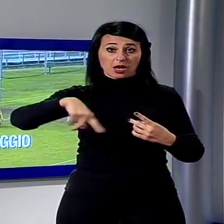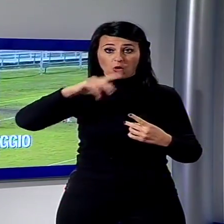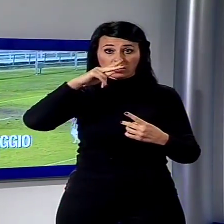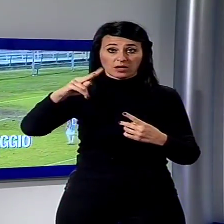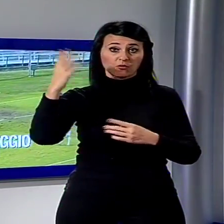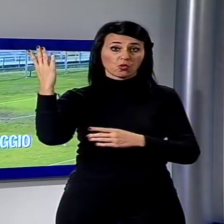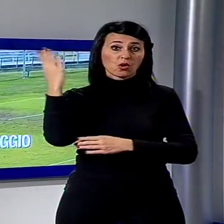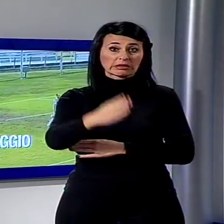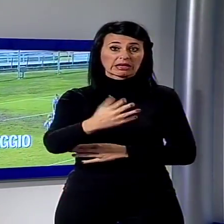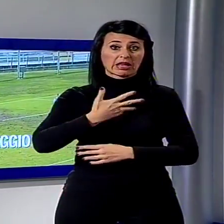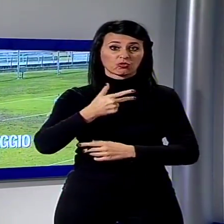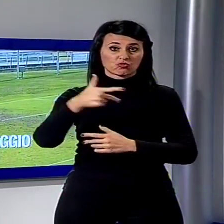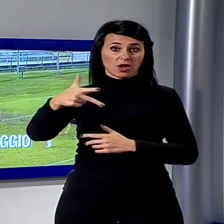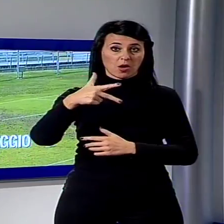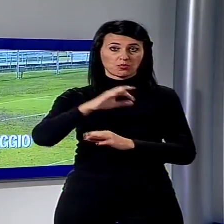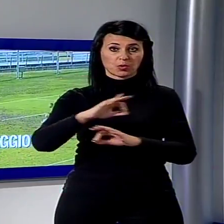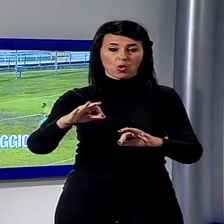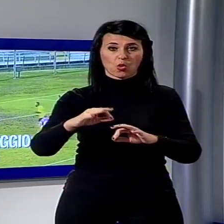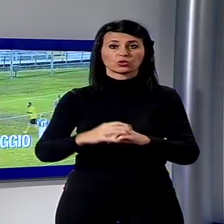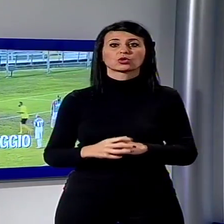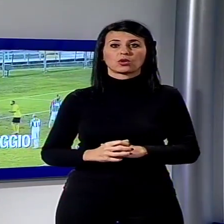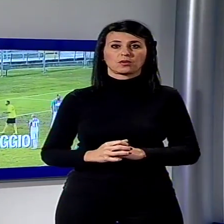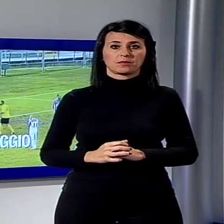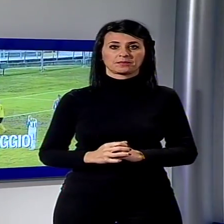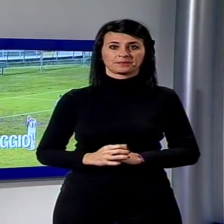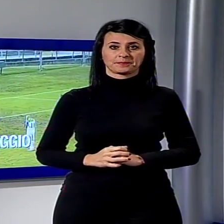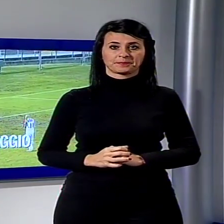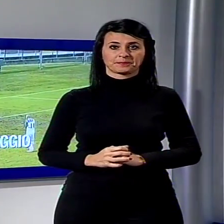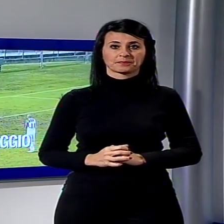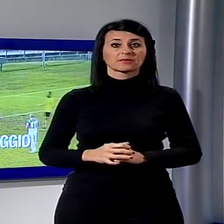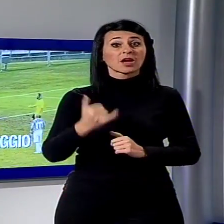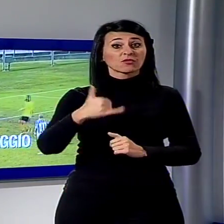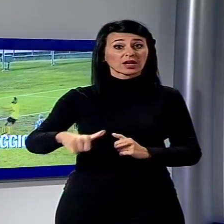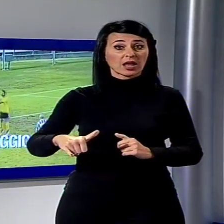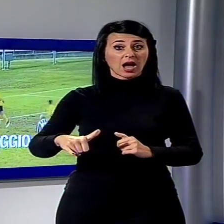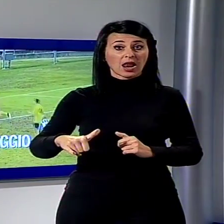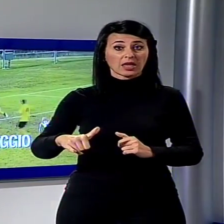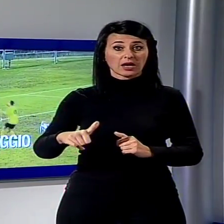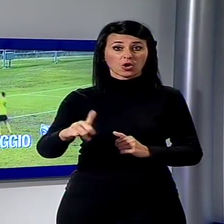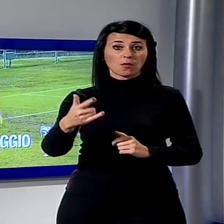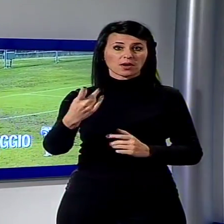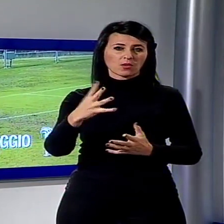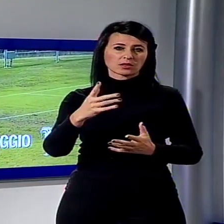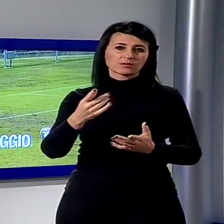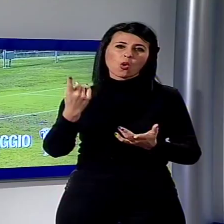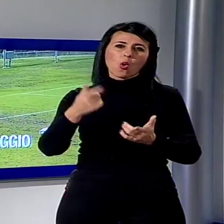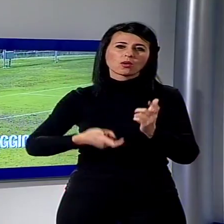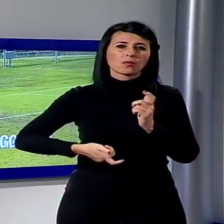Vantaggio del Ghibiborgo con Taddeucci, cui risponde Visibelli. Nel finale il centravanti Taddeucci spreca un calcio di rigore.